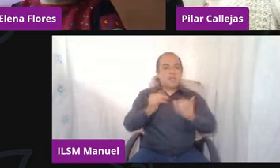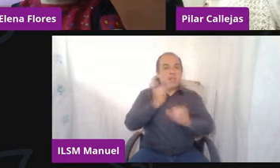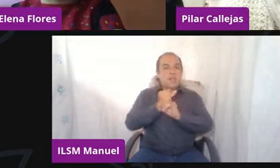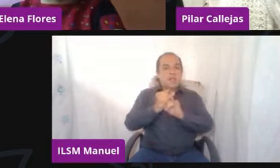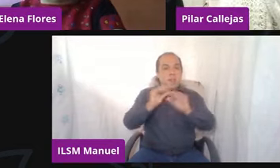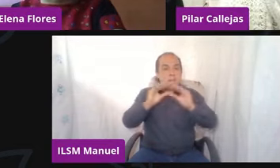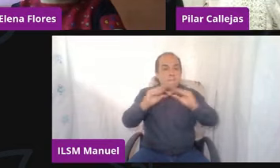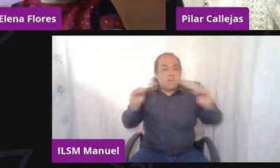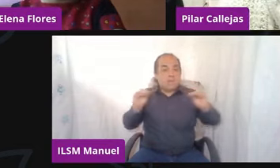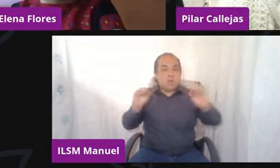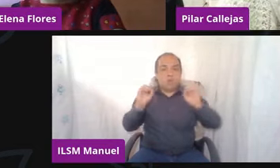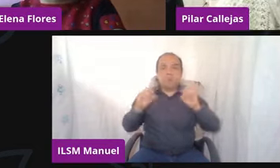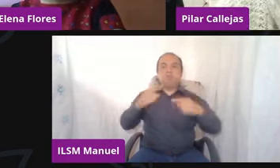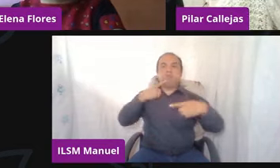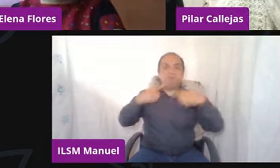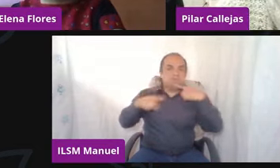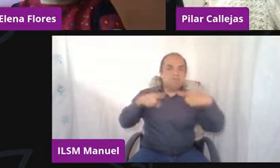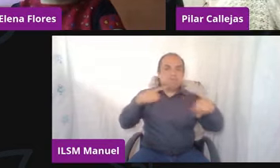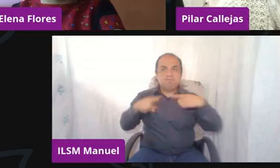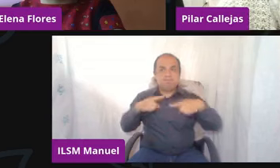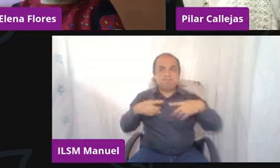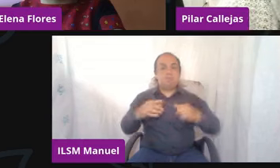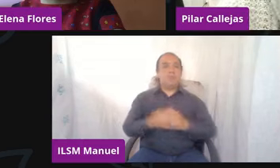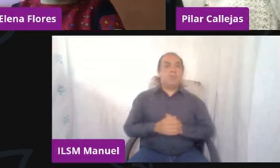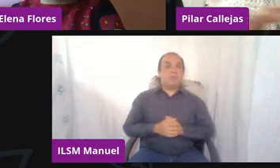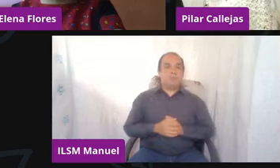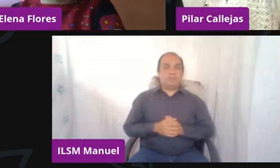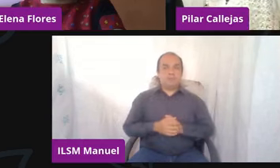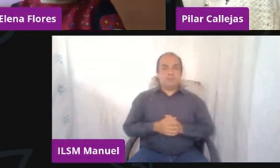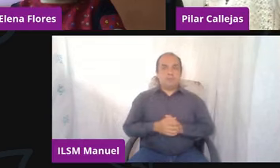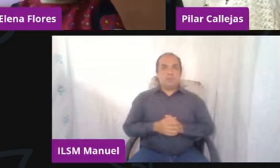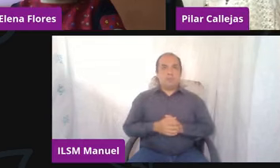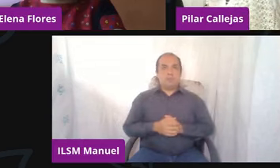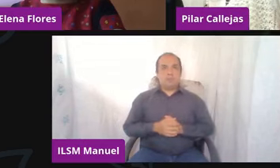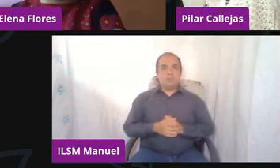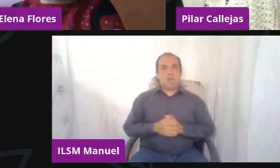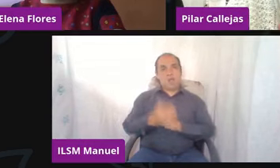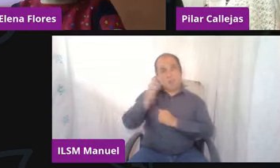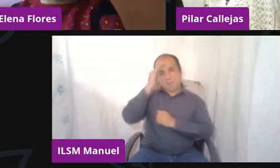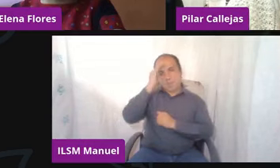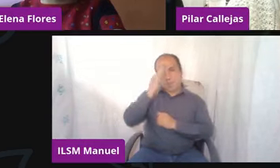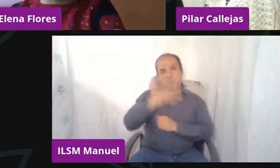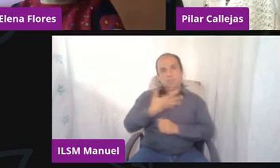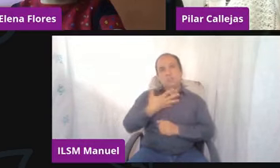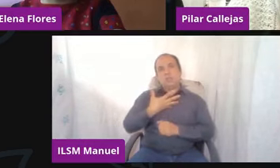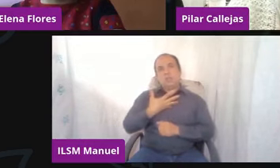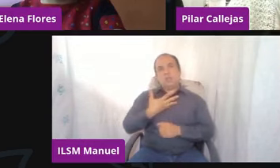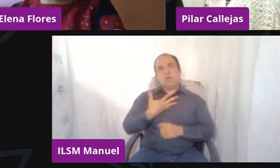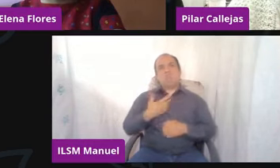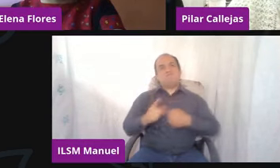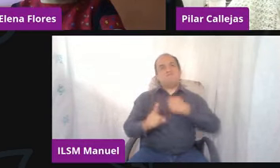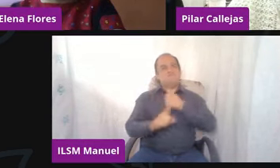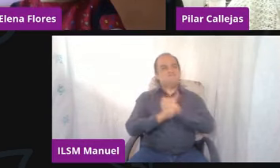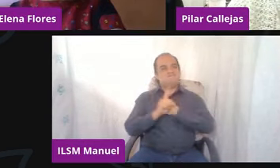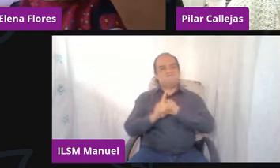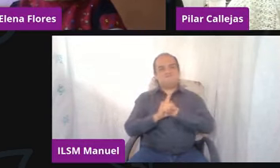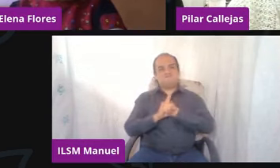las quejas, entonces yo no dudo que tuvieron que pasar por muchas situaciones de estrés.